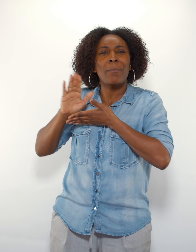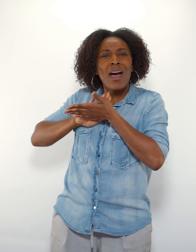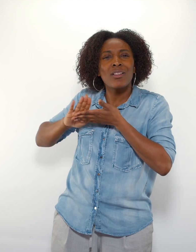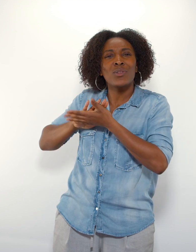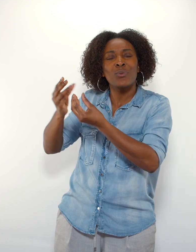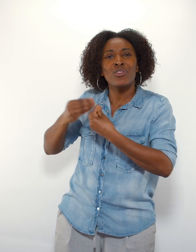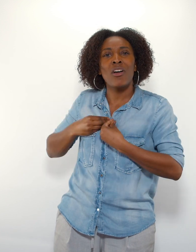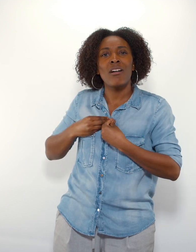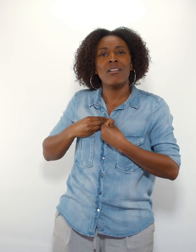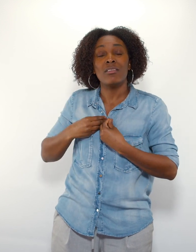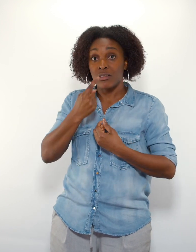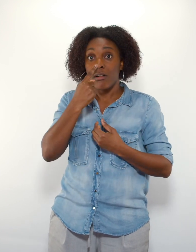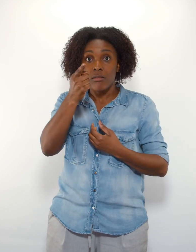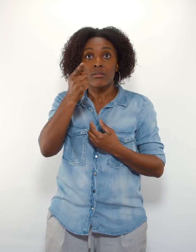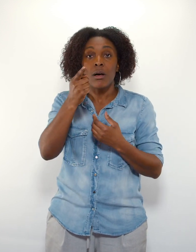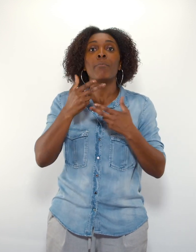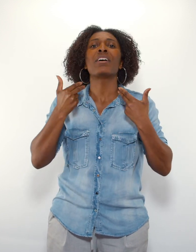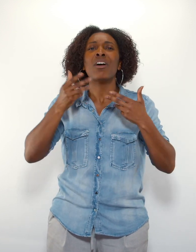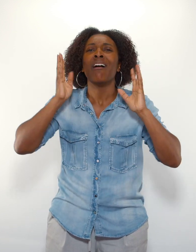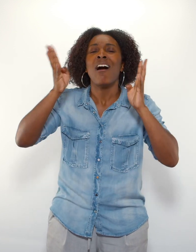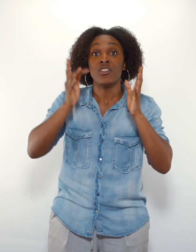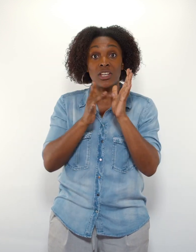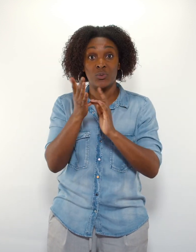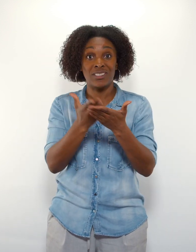senti que ce Jésus-Christ dont le pasteur parlait m'aimait réellement.